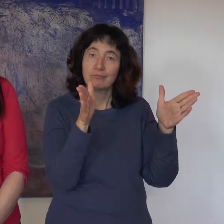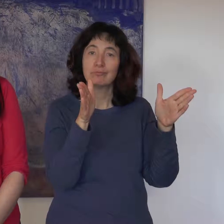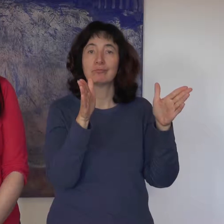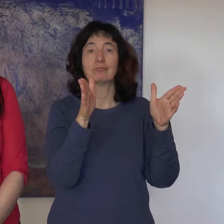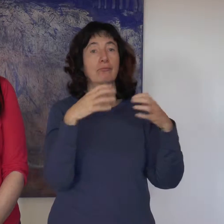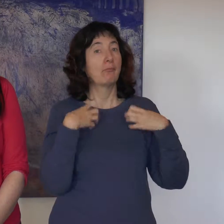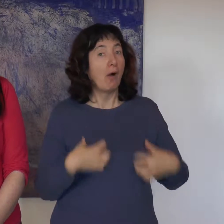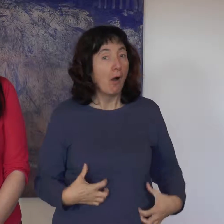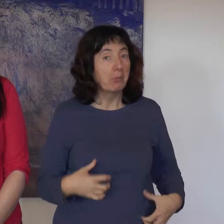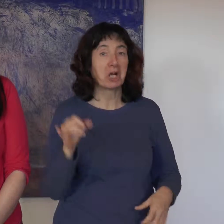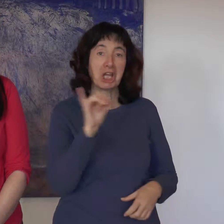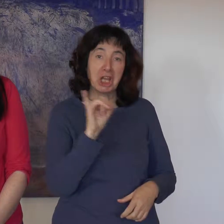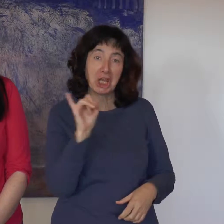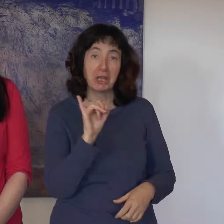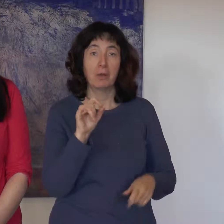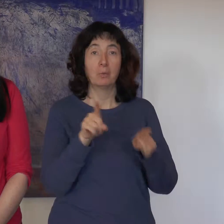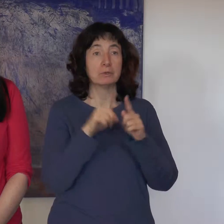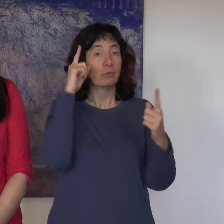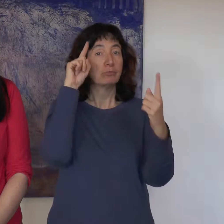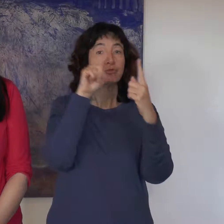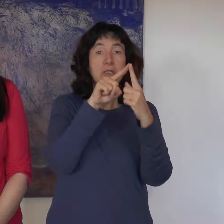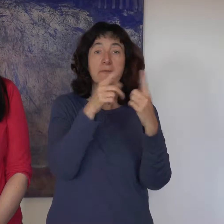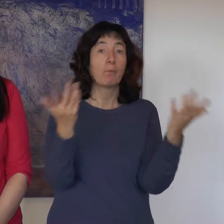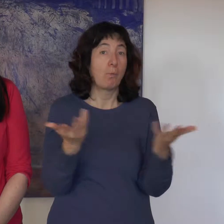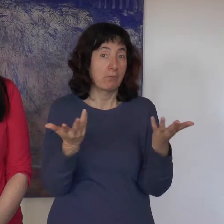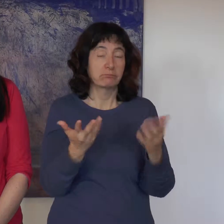ses membres et ses objectifs.